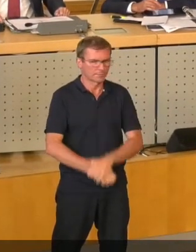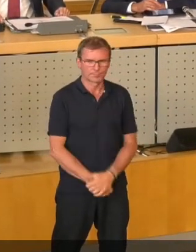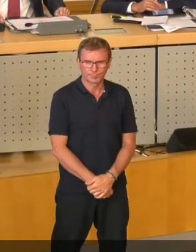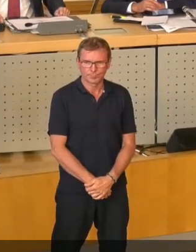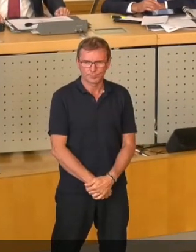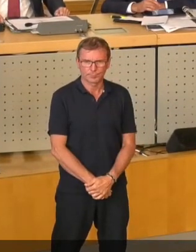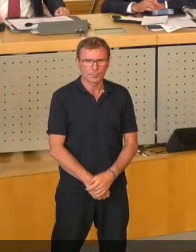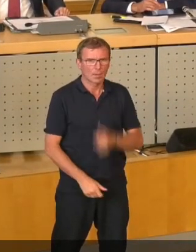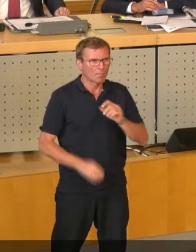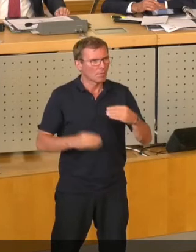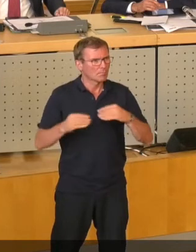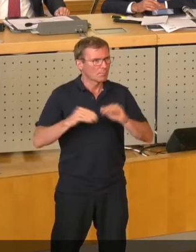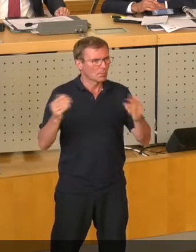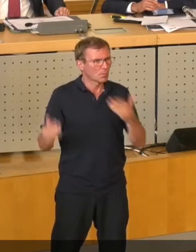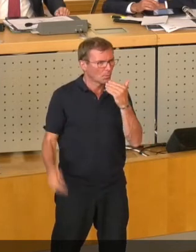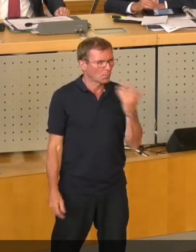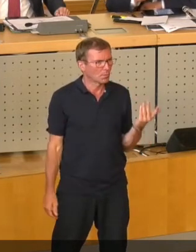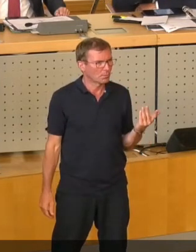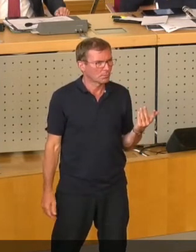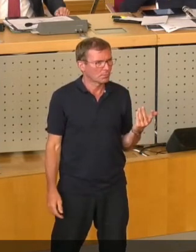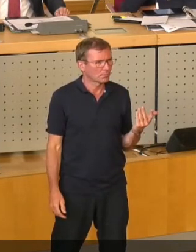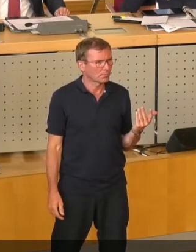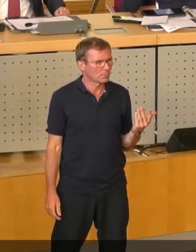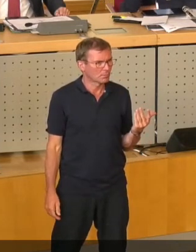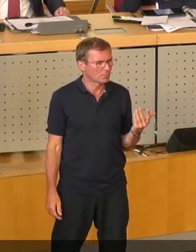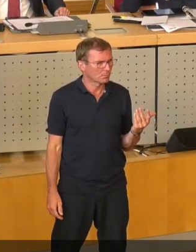weitere sehe ich jetzt nicht. Dann kommen wir zur...